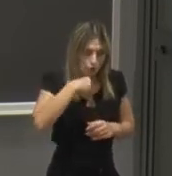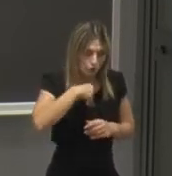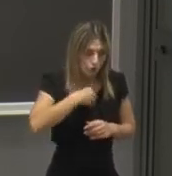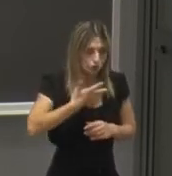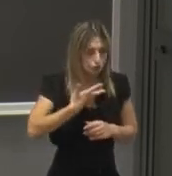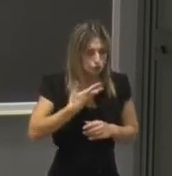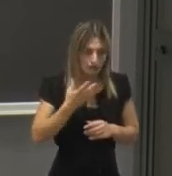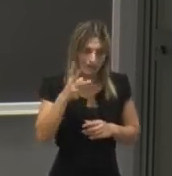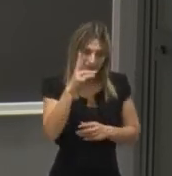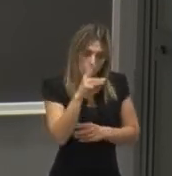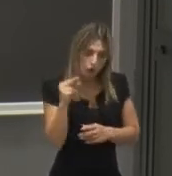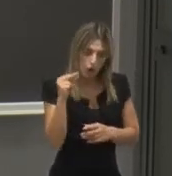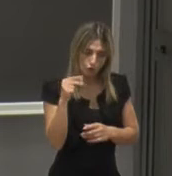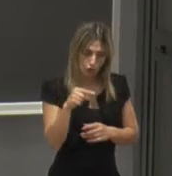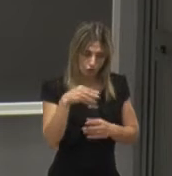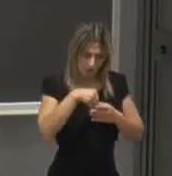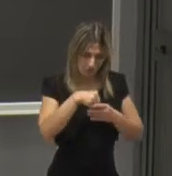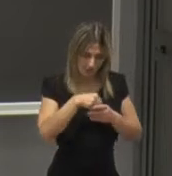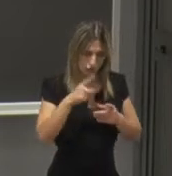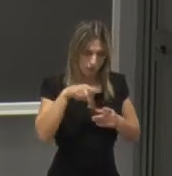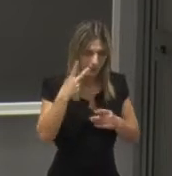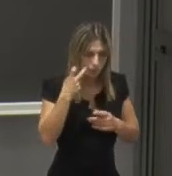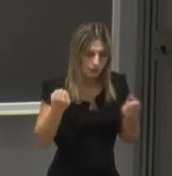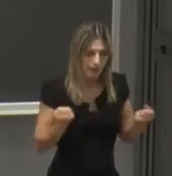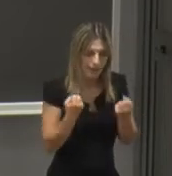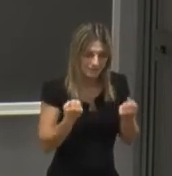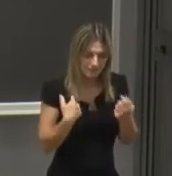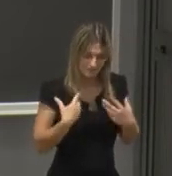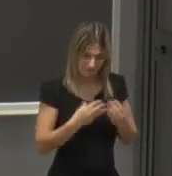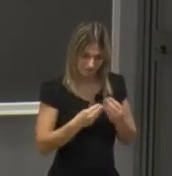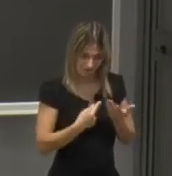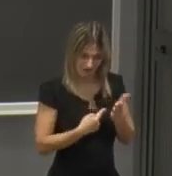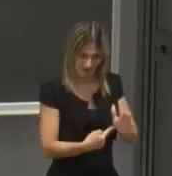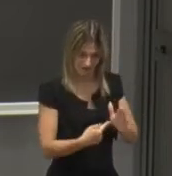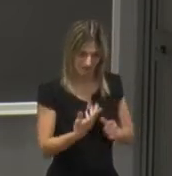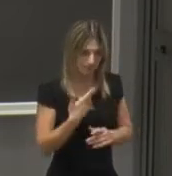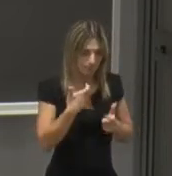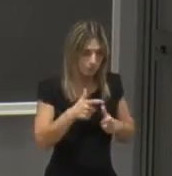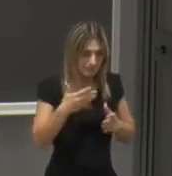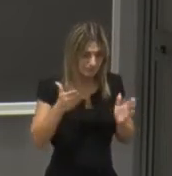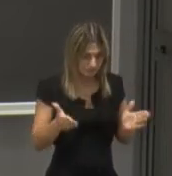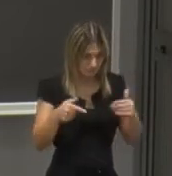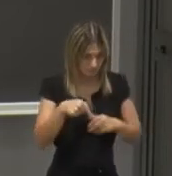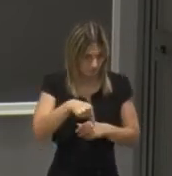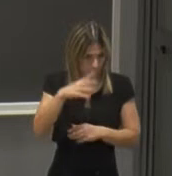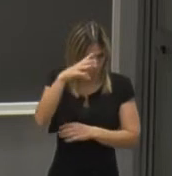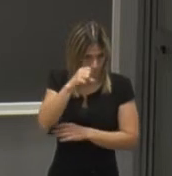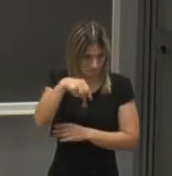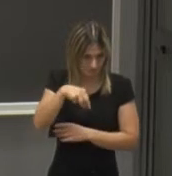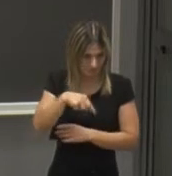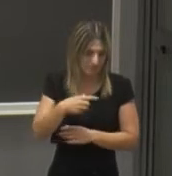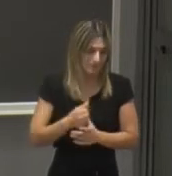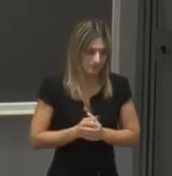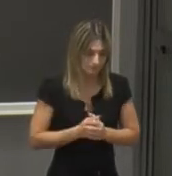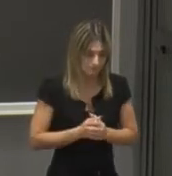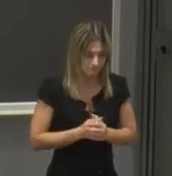awards, dei riconoscimenti per l'attività di ricerca che svolge questo perché il nostro Ateneo è un Ateneo